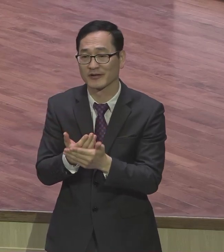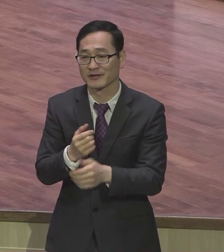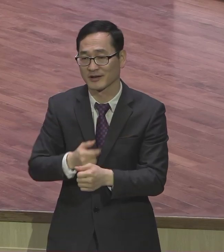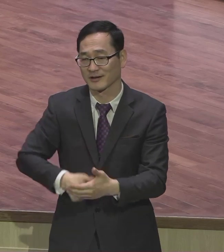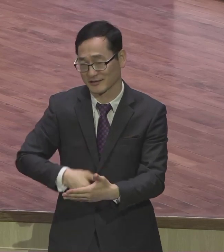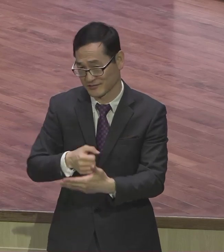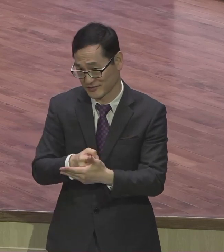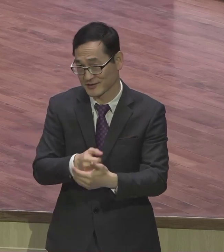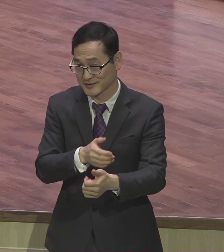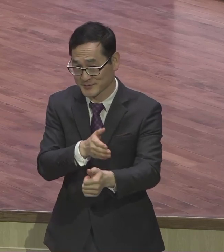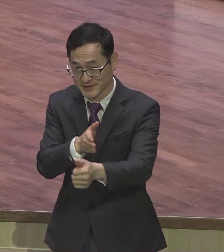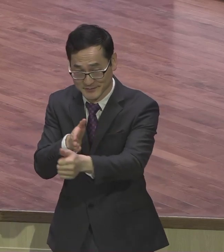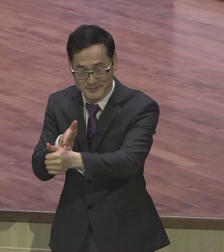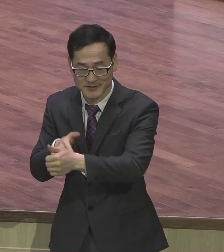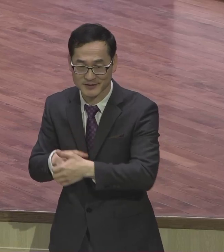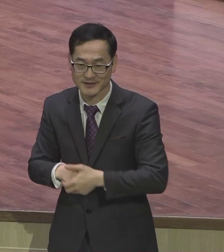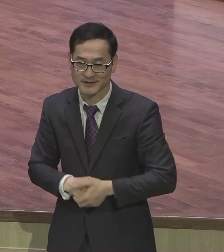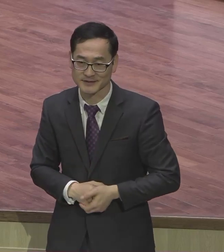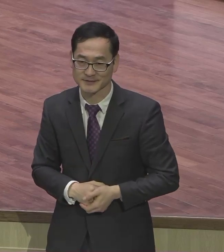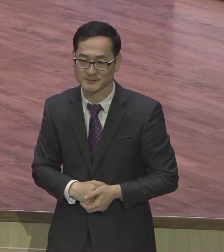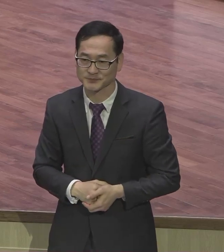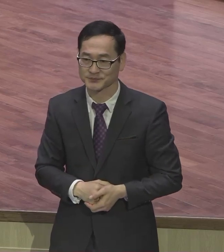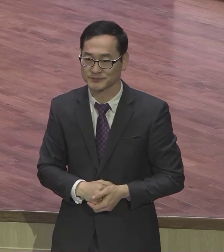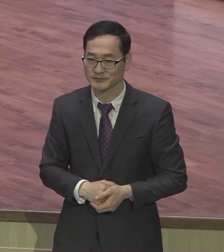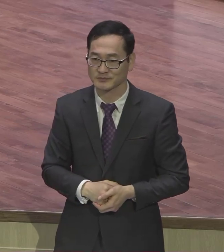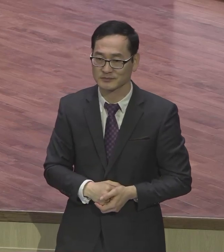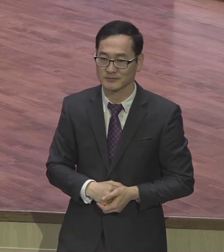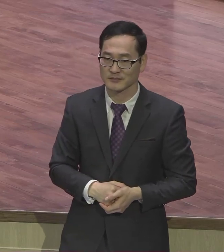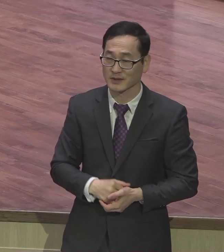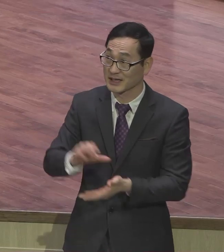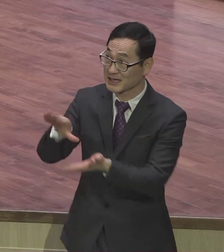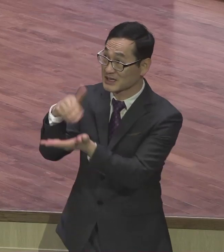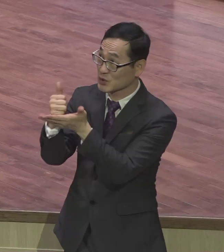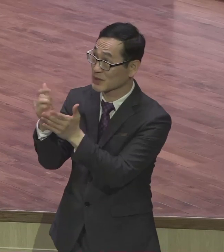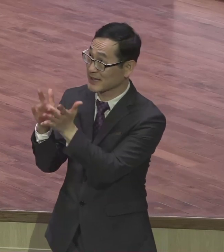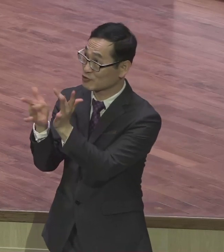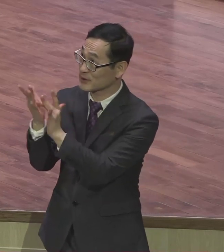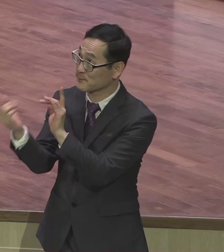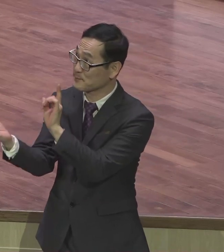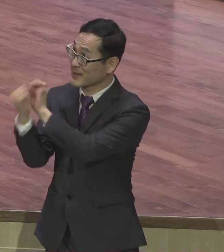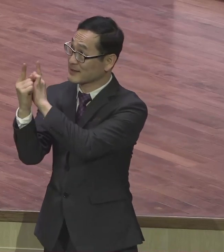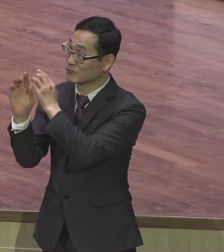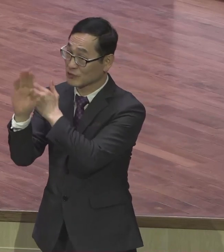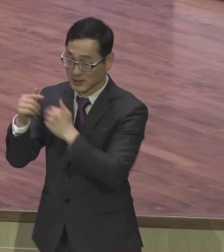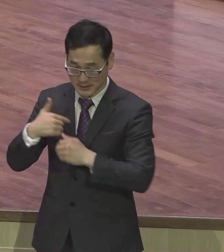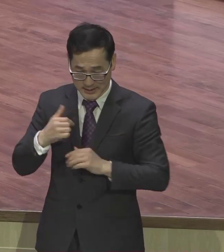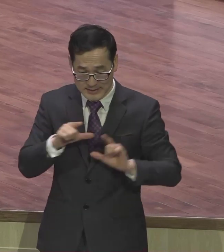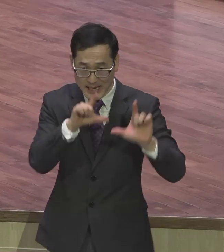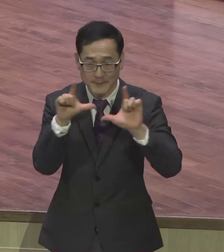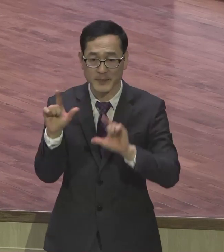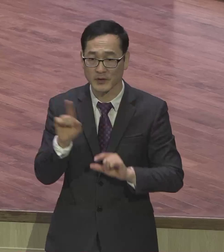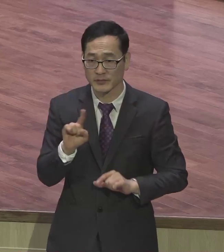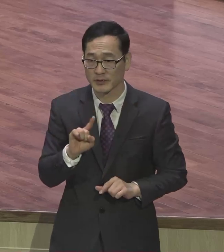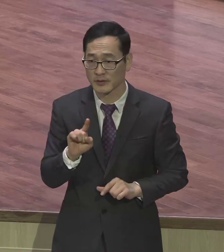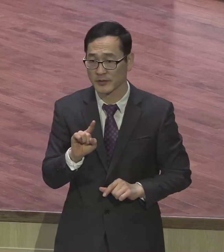그리스도를 만난 우리 성도의 삶은 어떻게 되는지 정말 여러분이 신앙생활을 이제는 내가